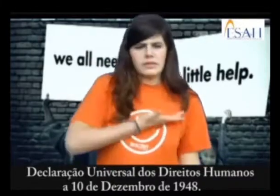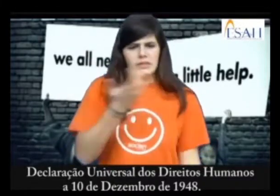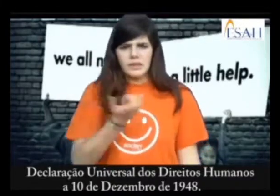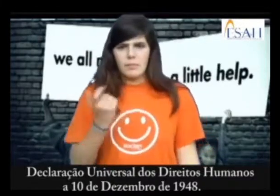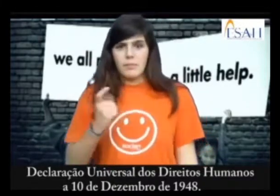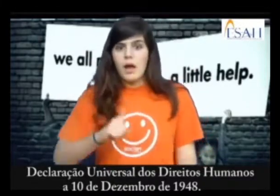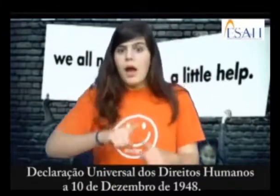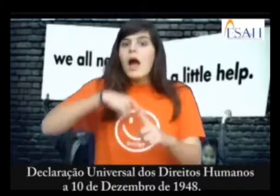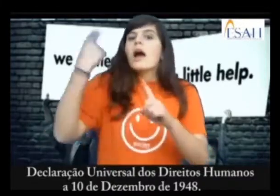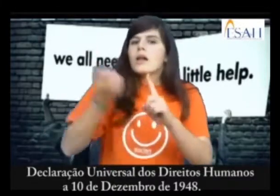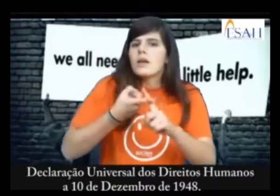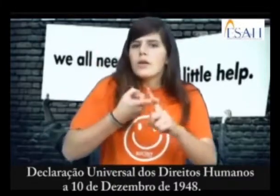1948.